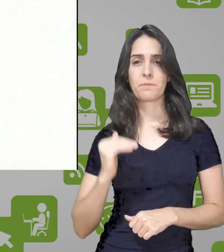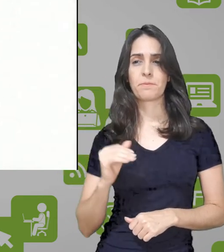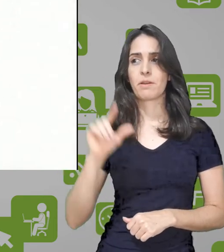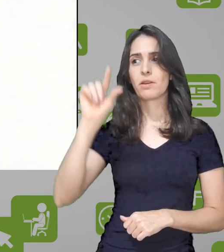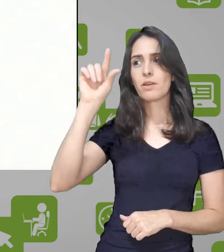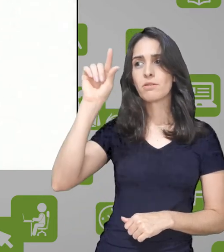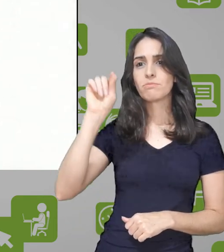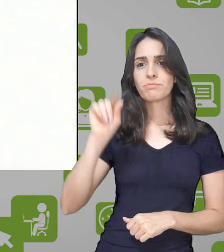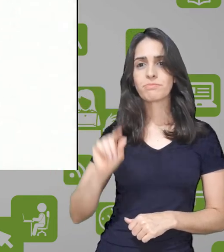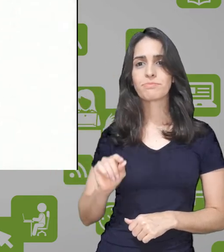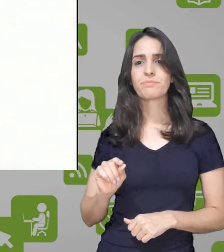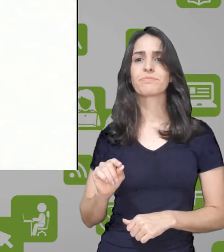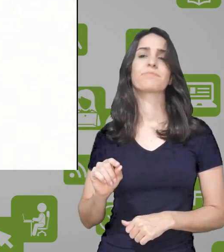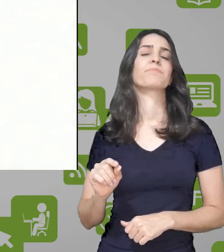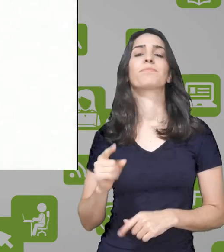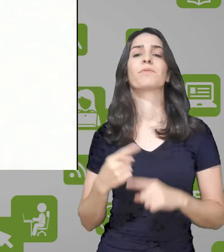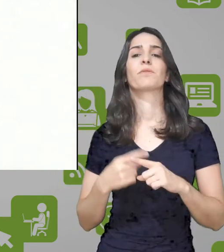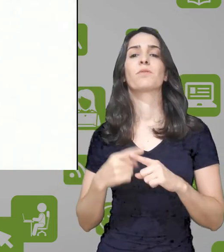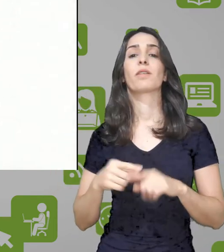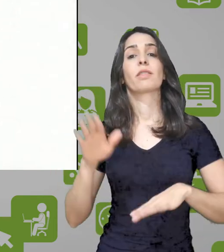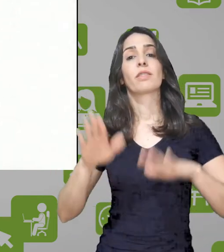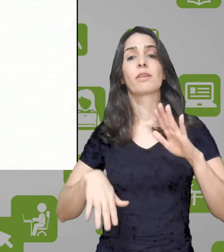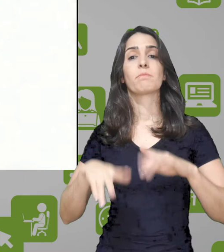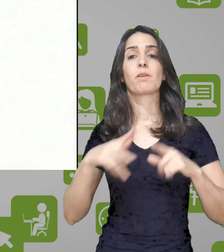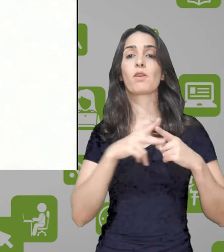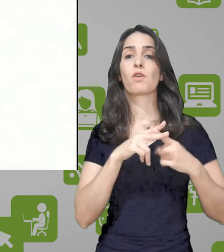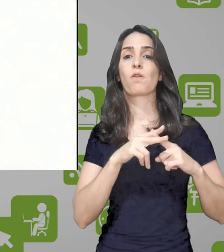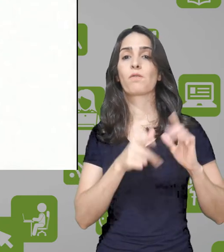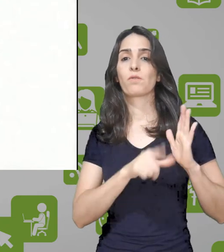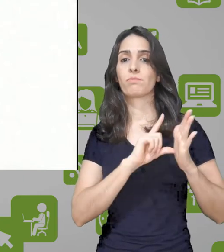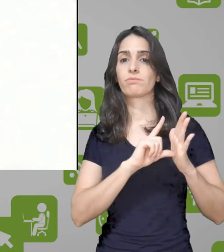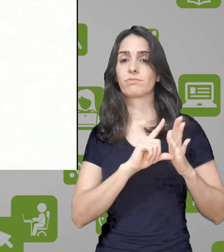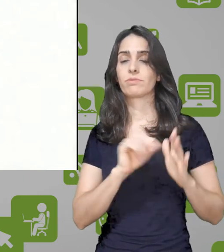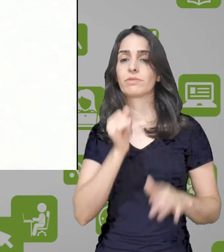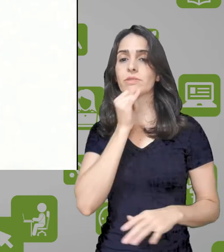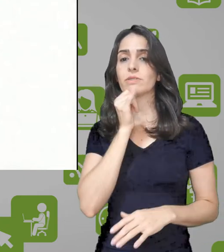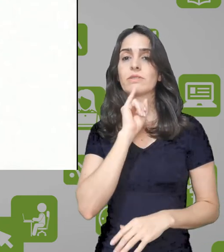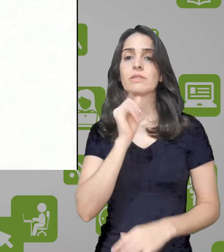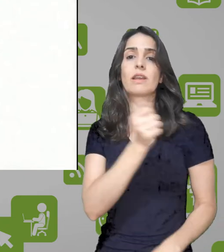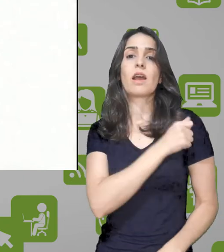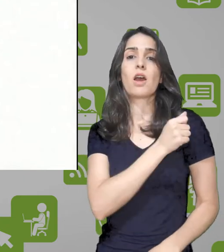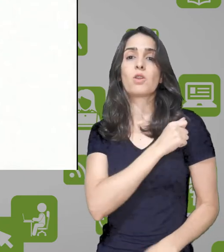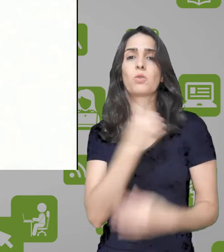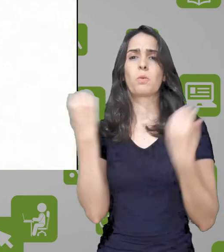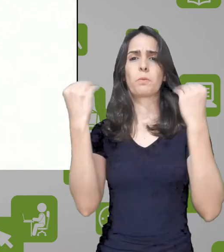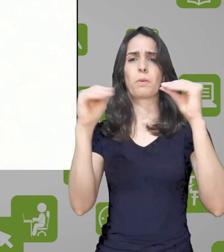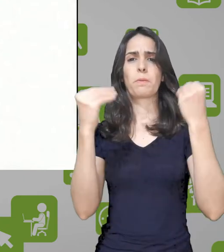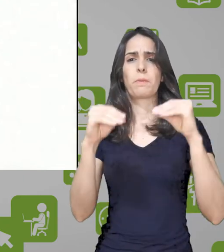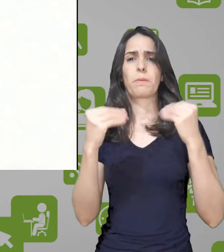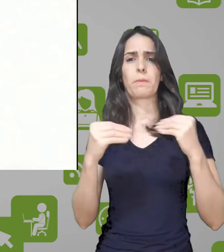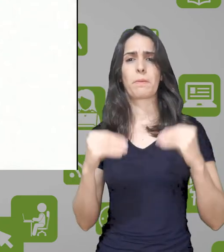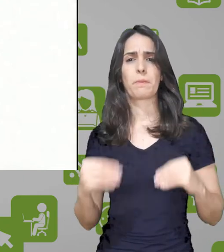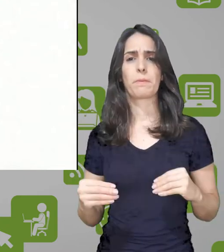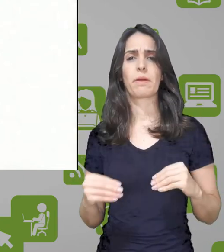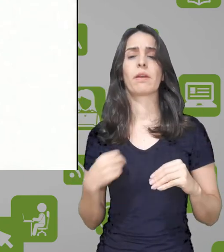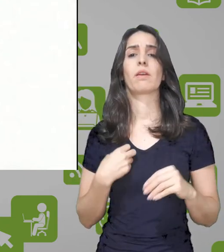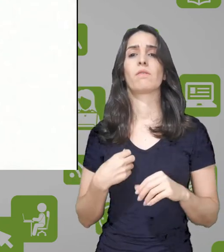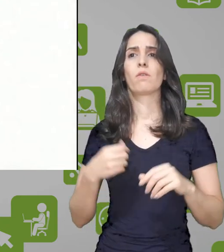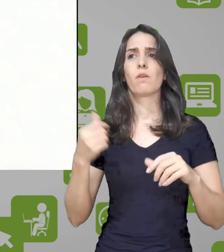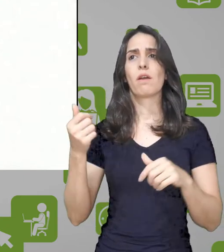configurado pela média das avaliações. Então, isso significa que se o aluno tiver mais postagens, eu vou avaliar